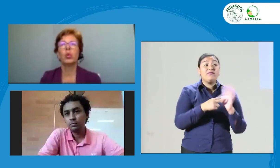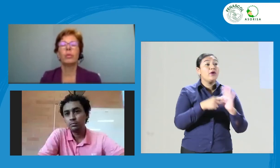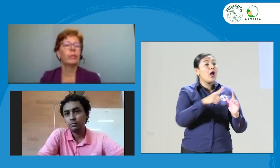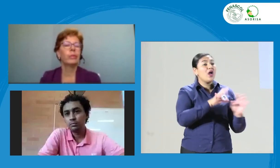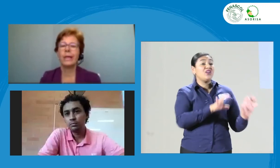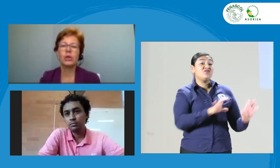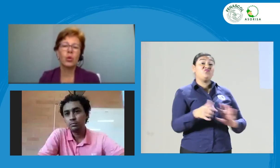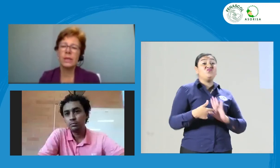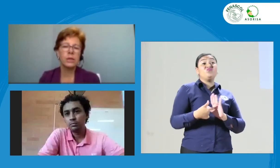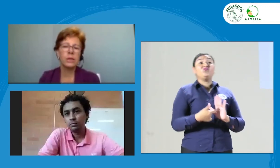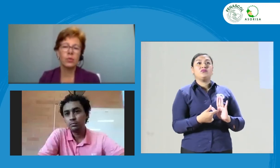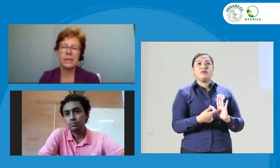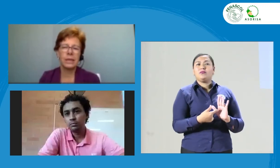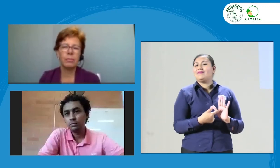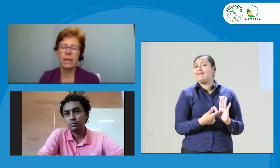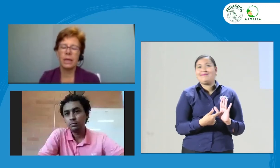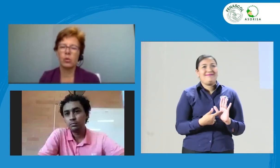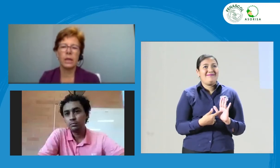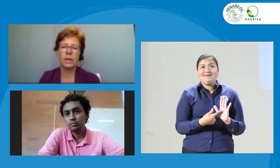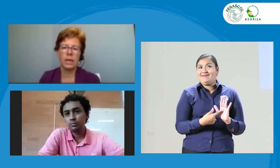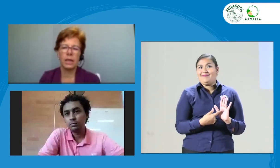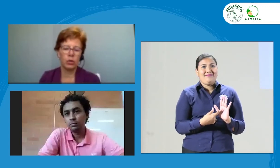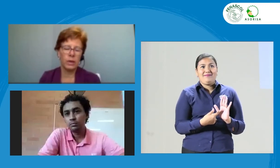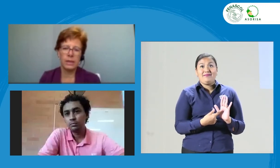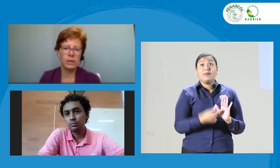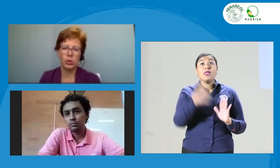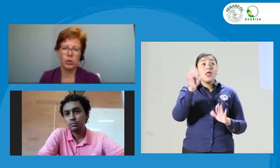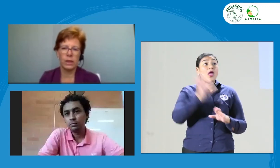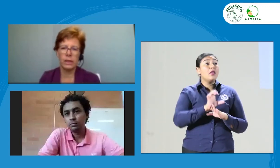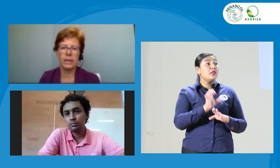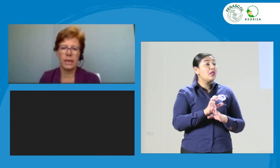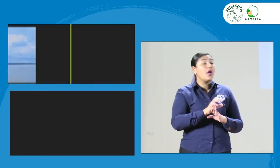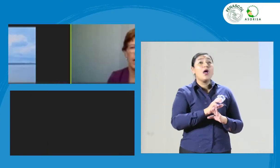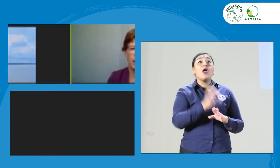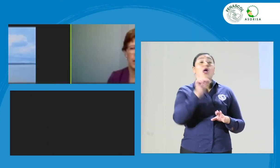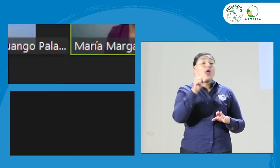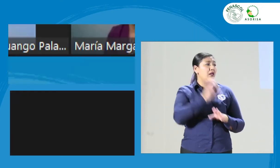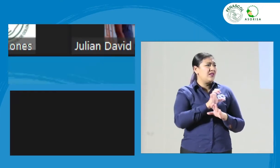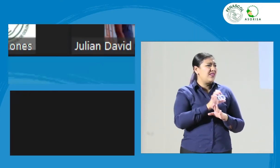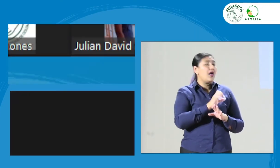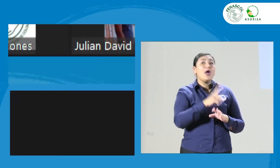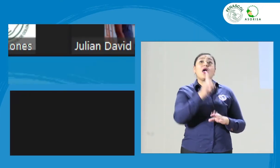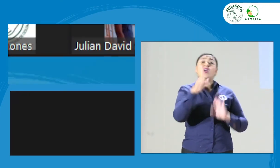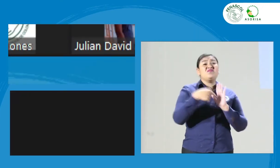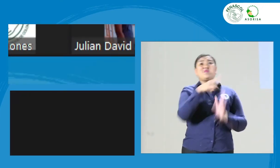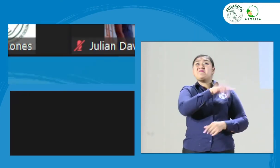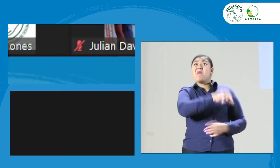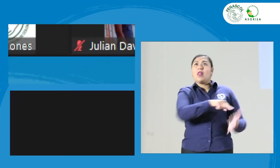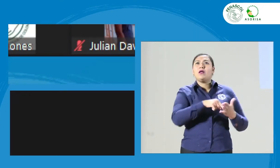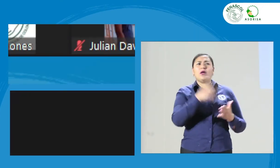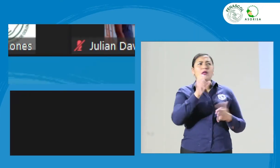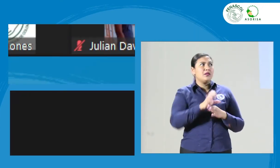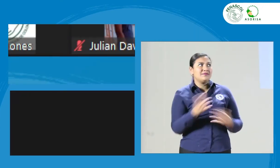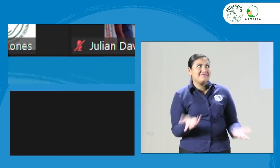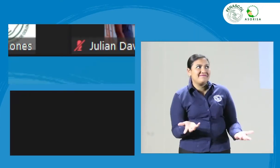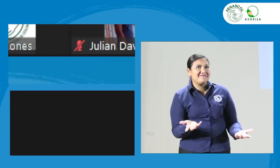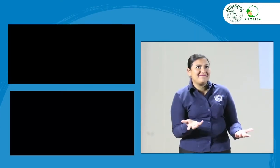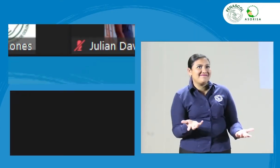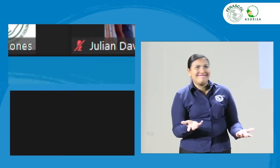actitud o eso no va a ser suficiente para que una entidad tome la decisión de retirar a alguien. Ustedes tienen que fundamentarlo